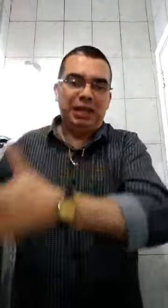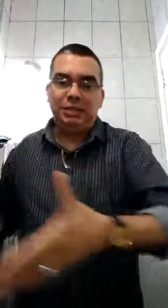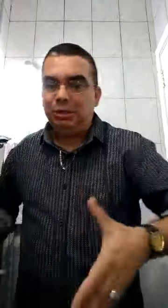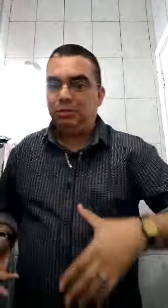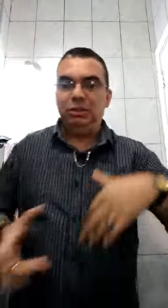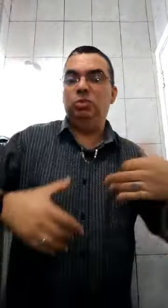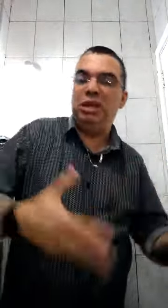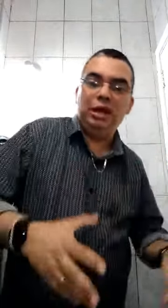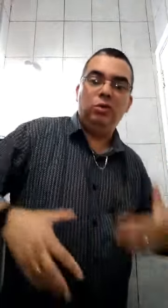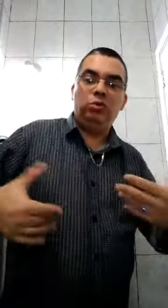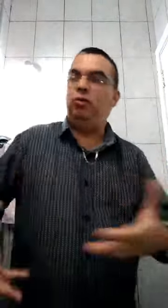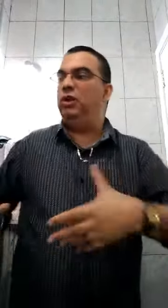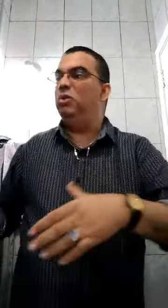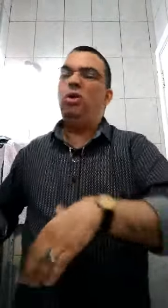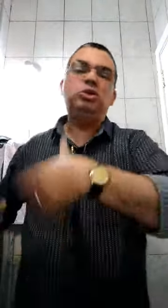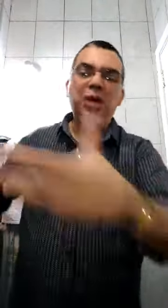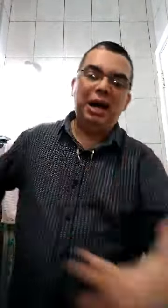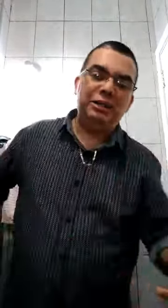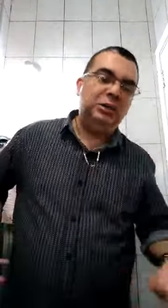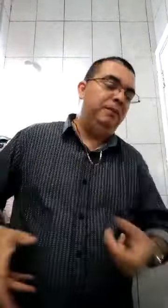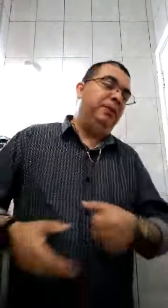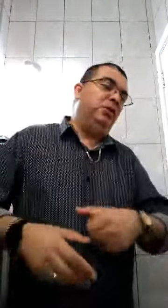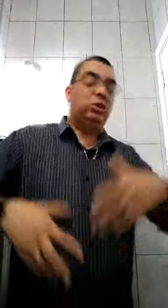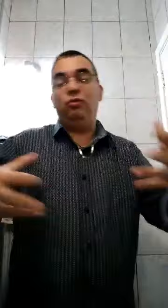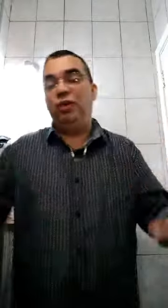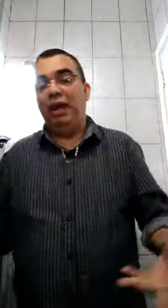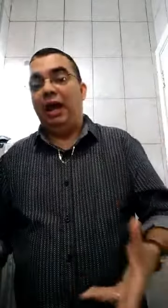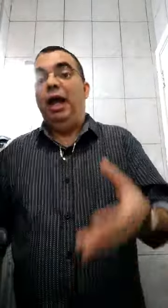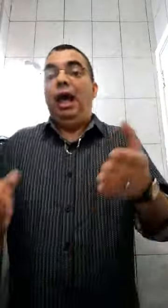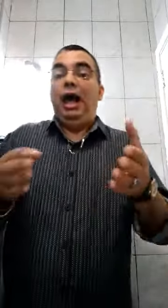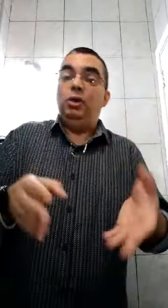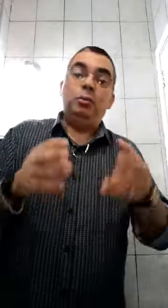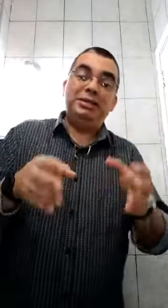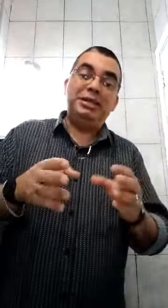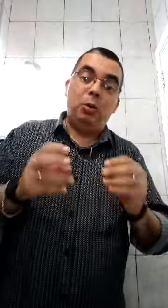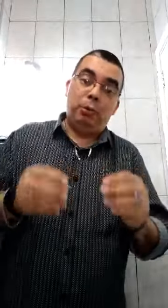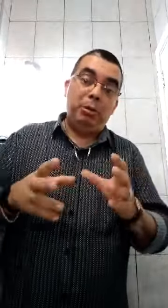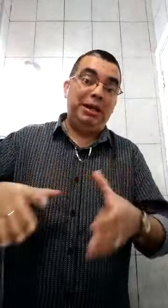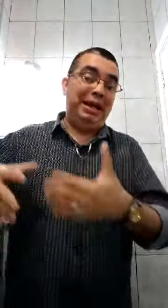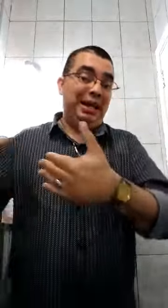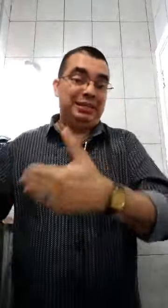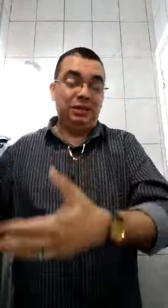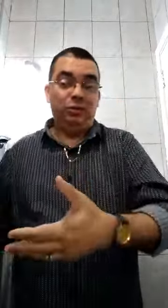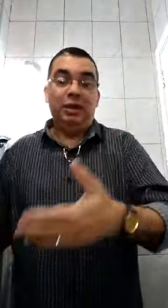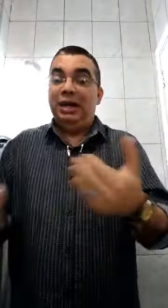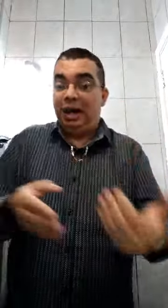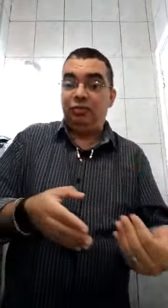sai de cima de mim, não quero, não estou afim, não gosto mais. Eu já estou velha. Aí começa a dar um problema na relação grave.